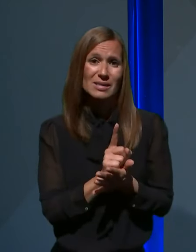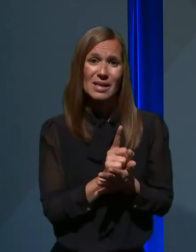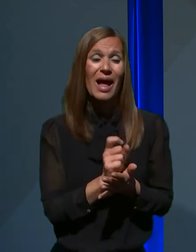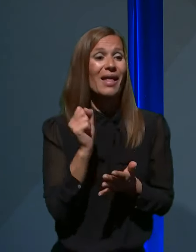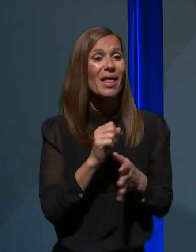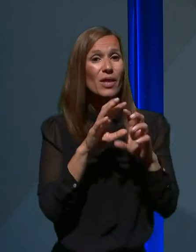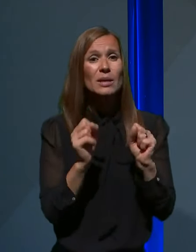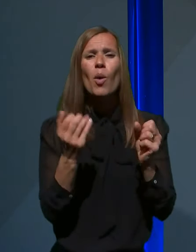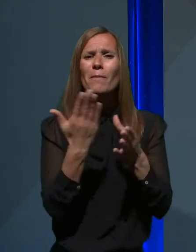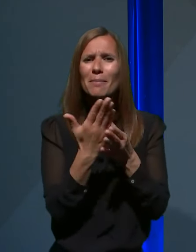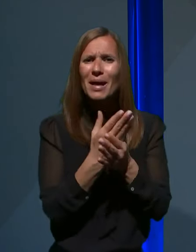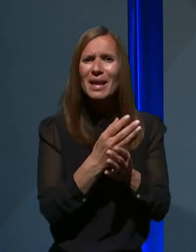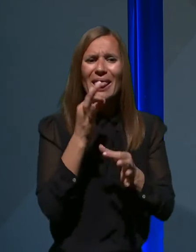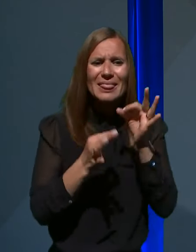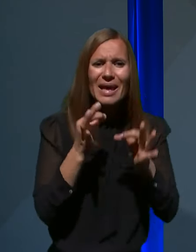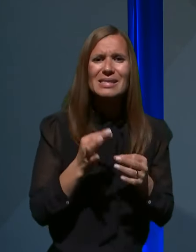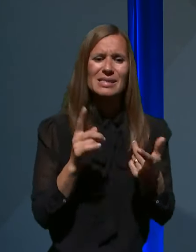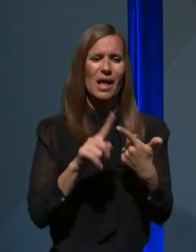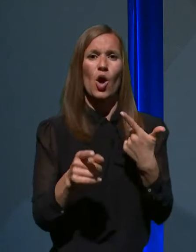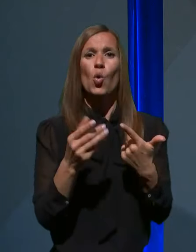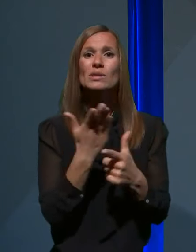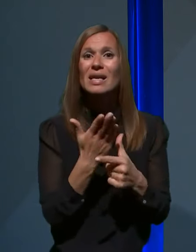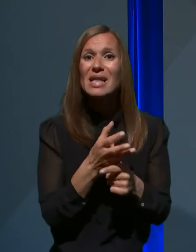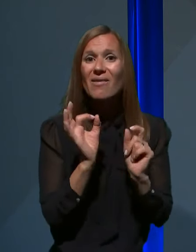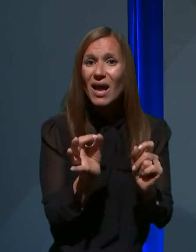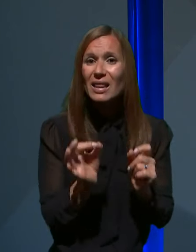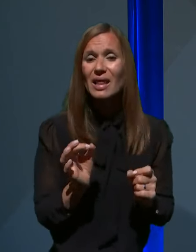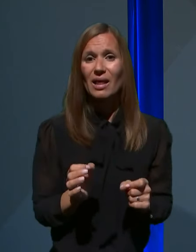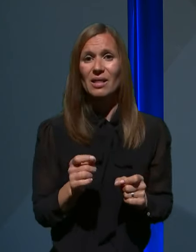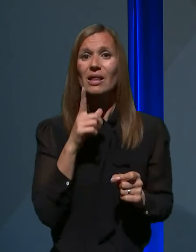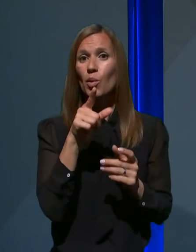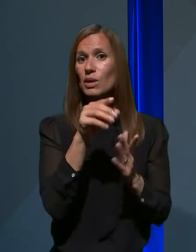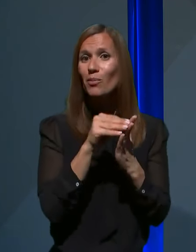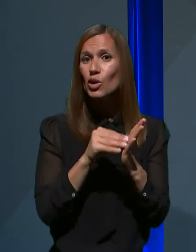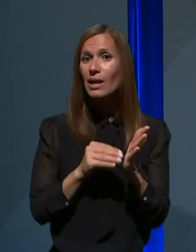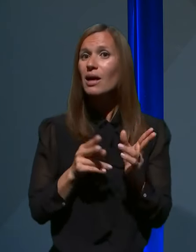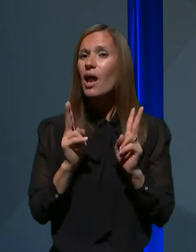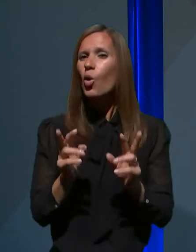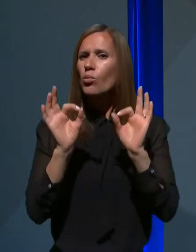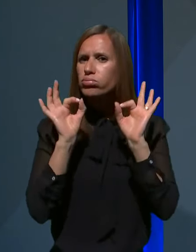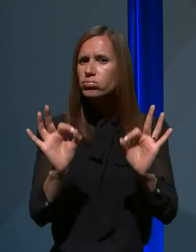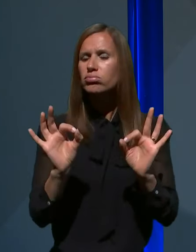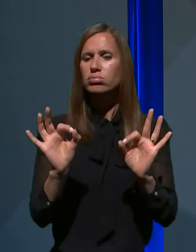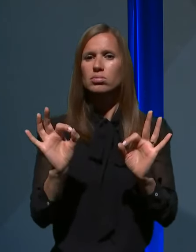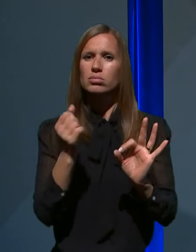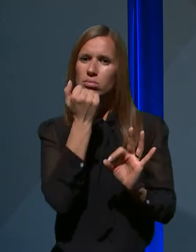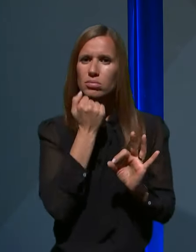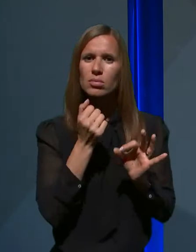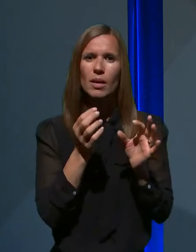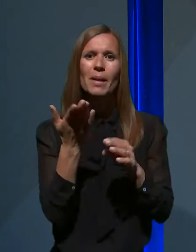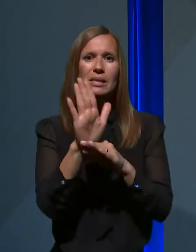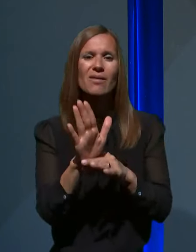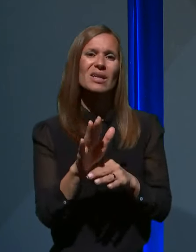kvalitete, na podlagi katerih bomo pravzaprav te podatke lahko verodostojno predstavili, je potreben določen čas.